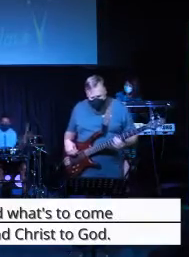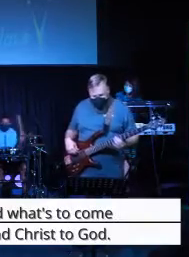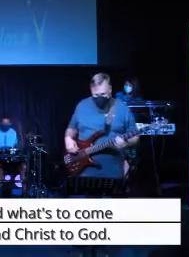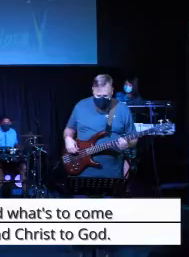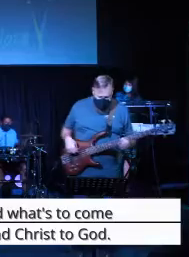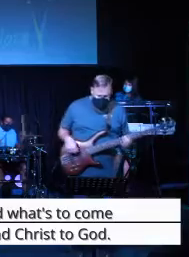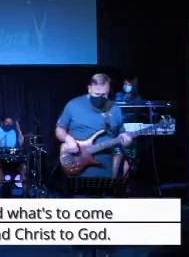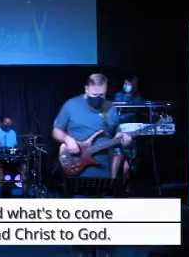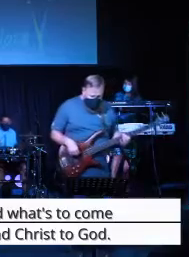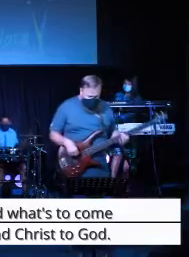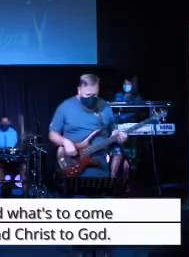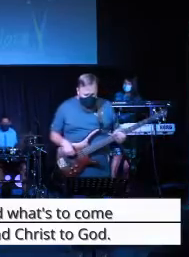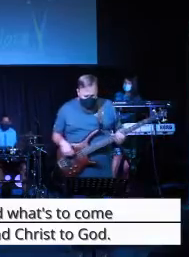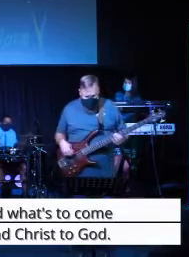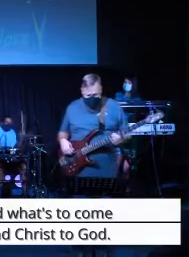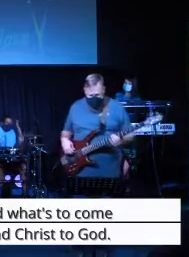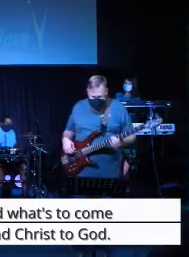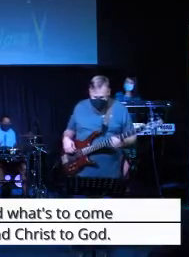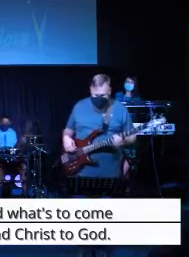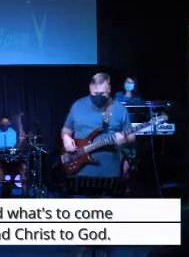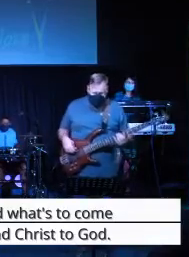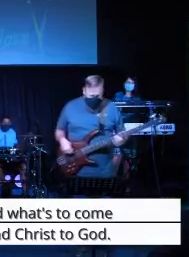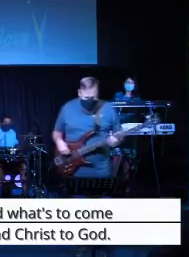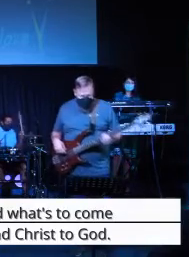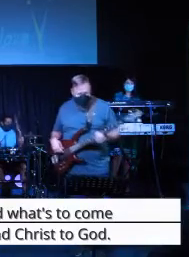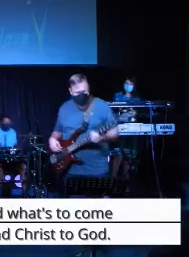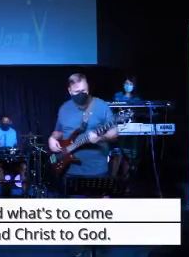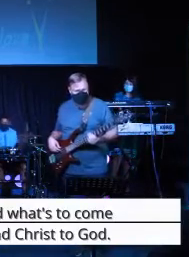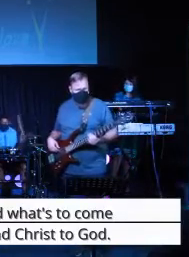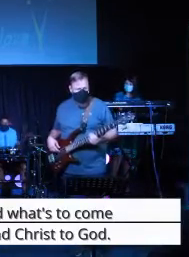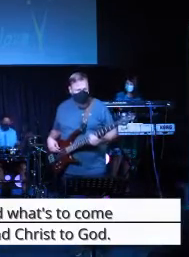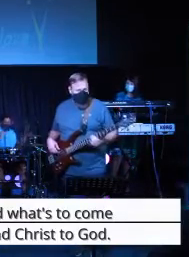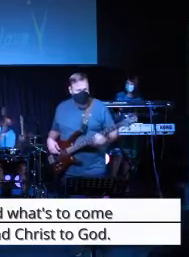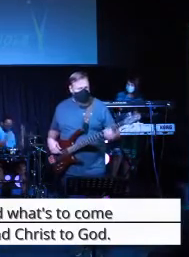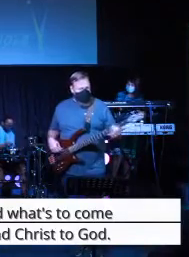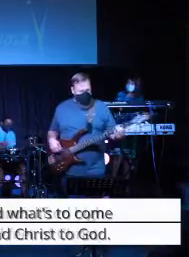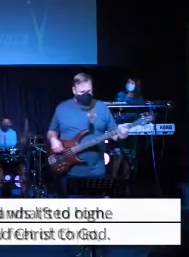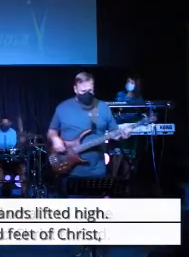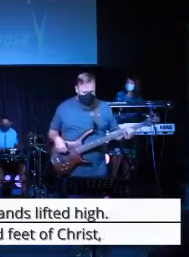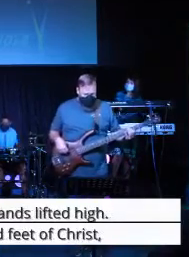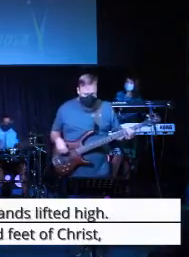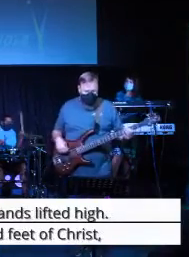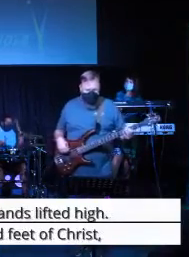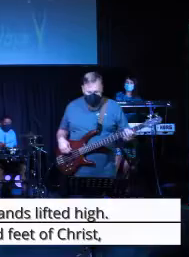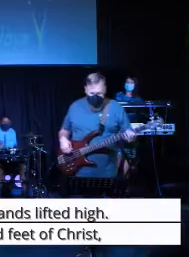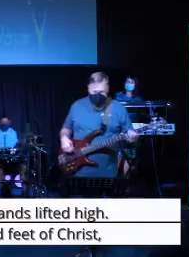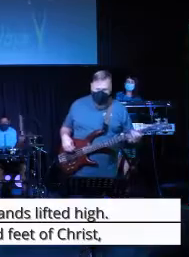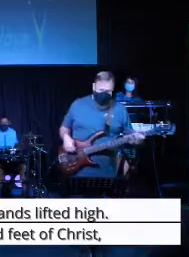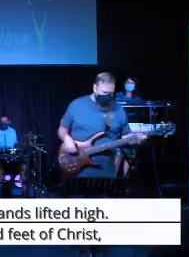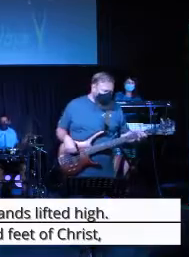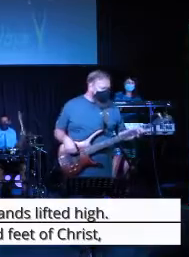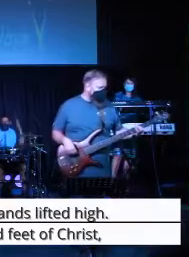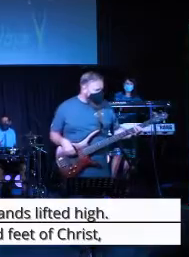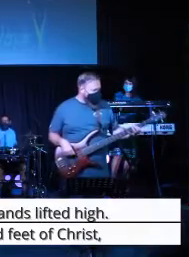belongs to christ and christ to god so here we stand